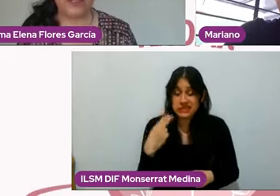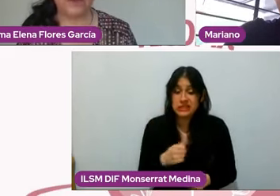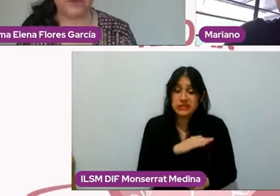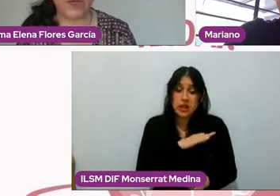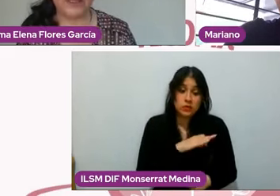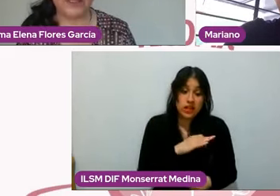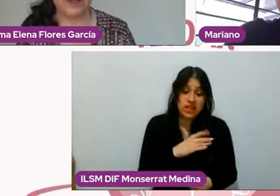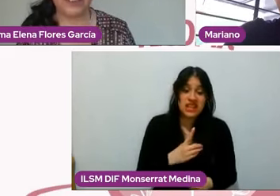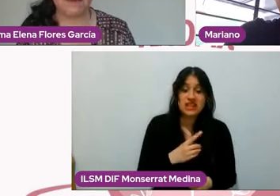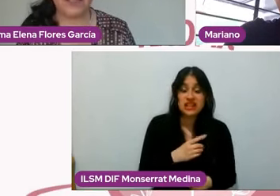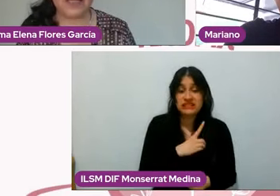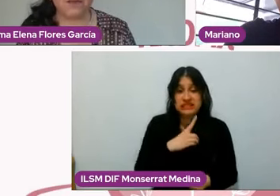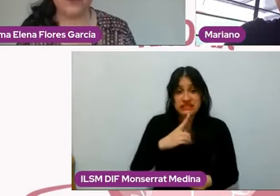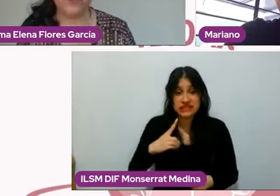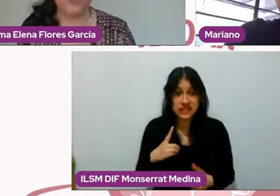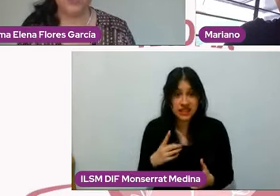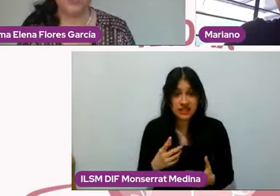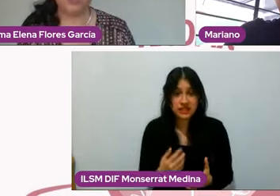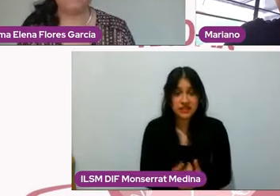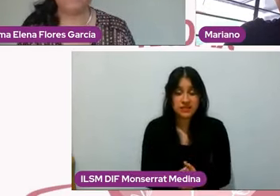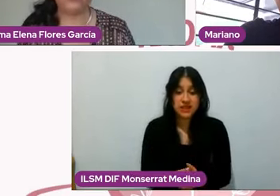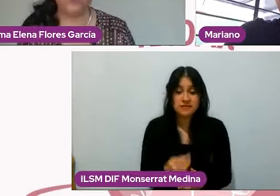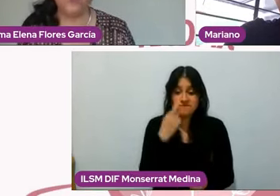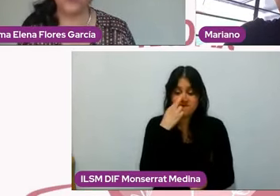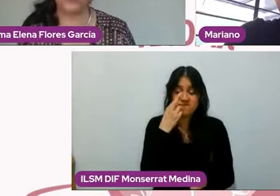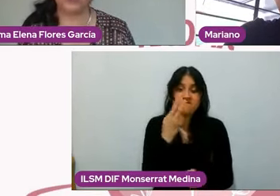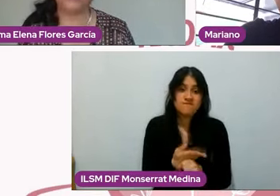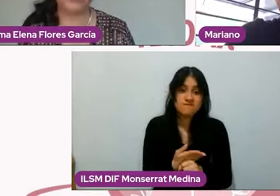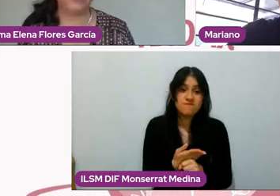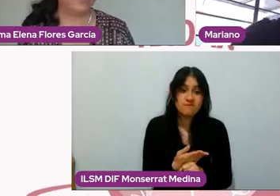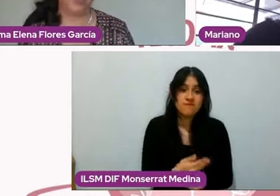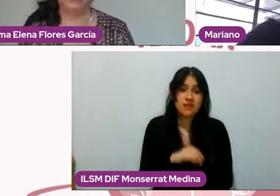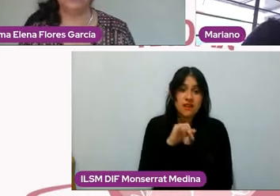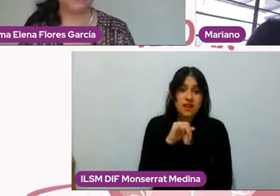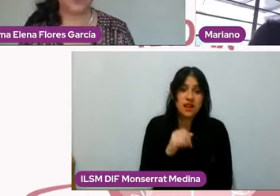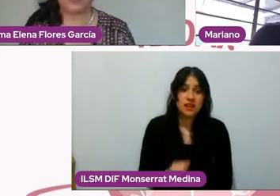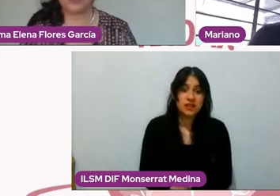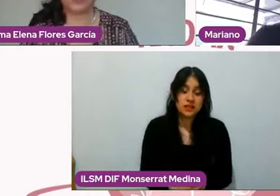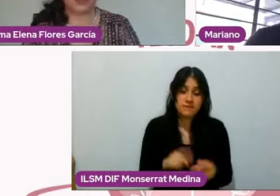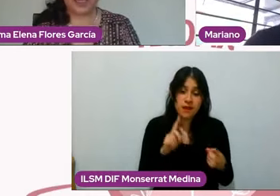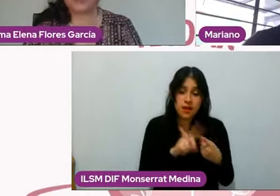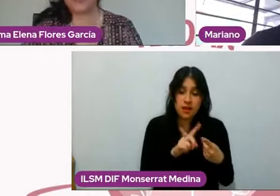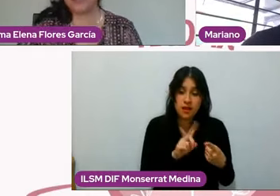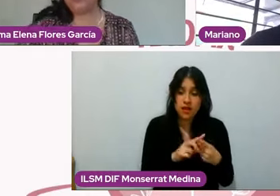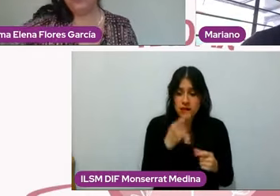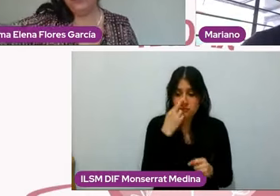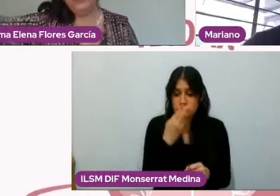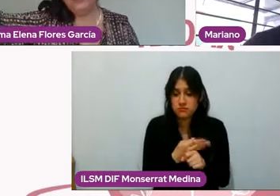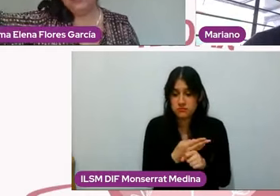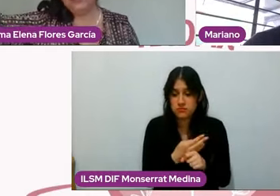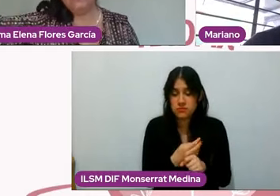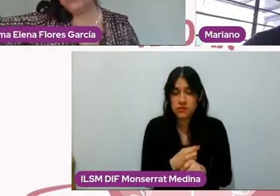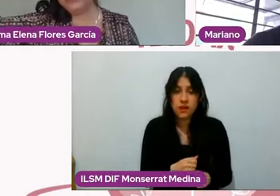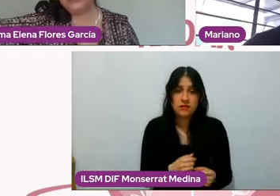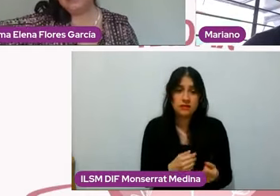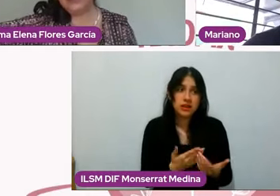hacernos responsables. Creo que si iniciamos el paso uno con la afectiva se van a ir alineando